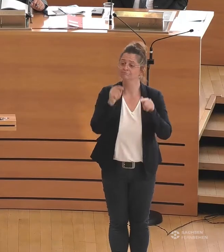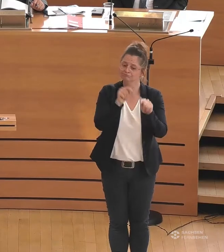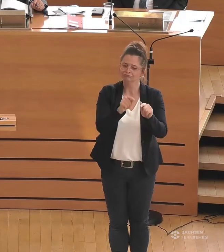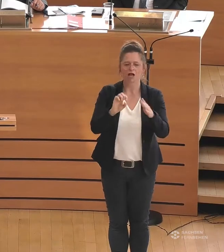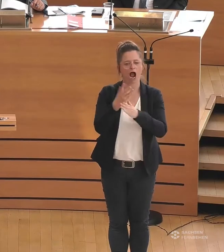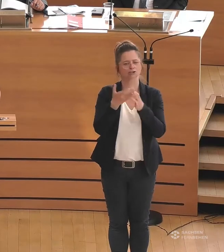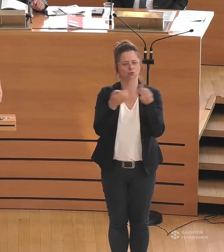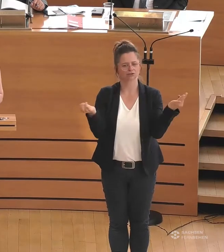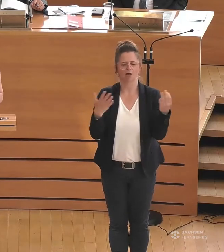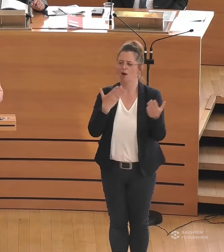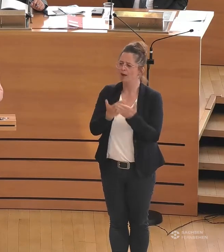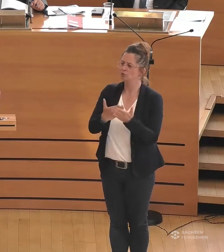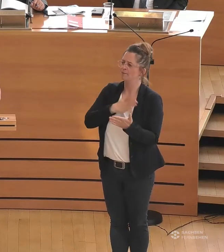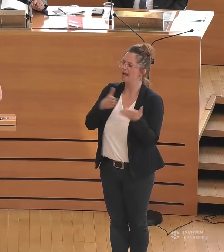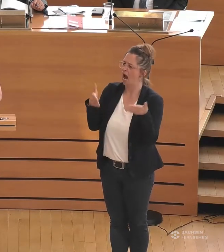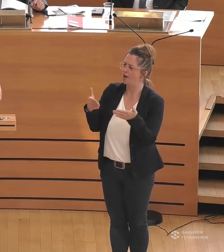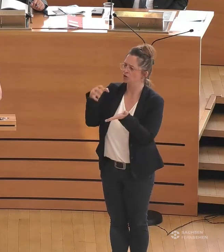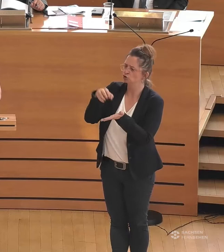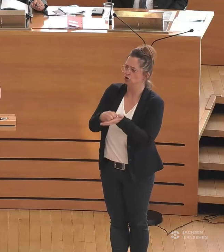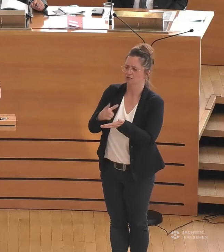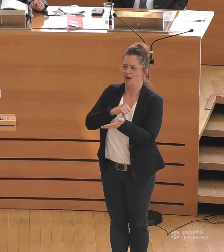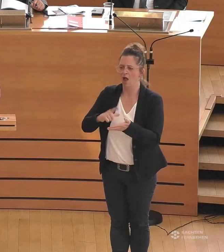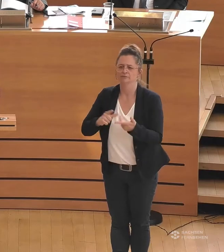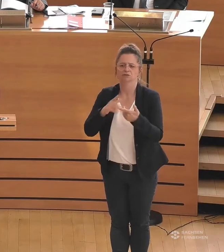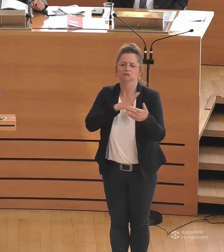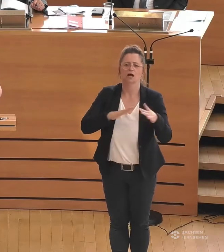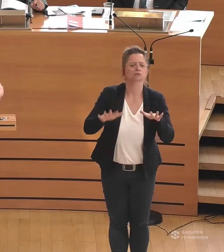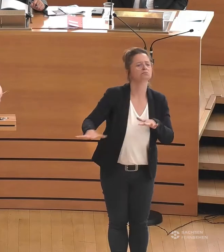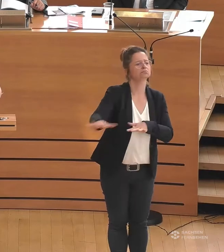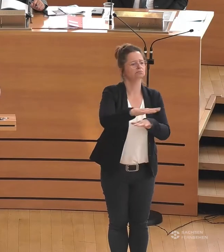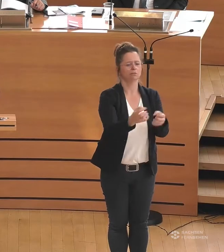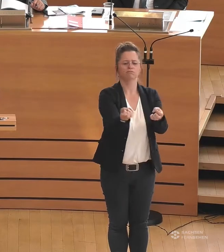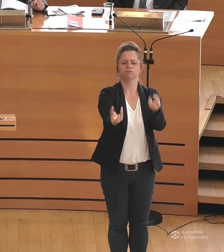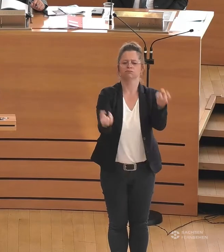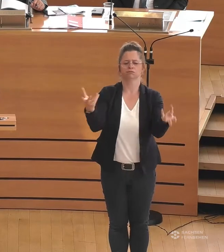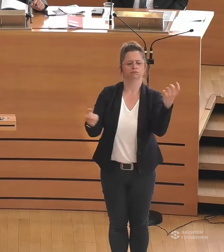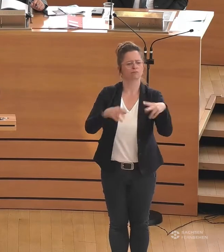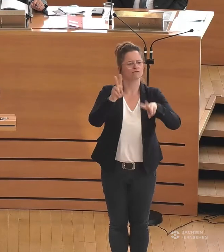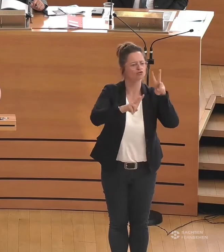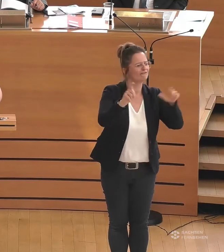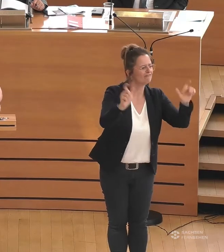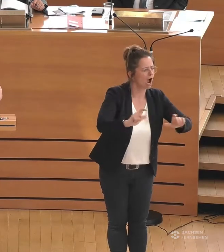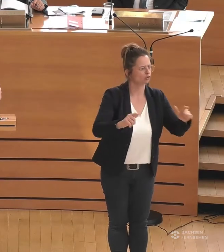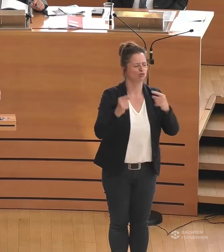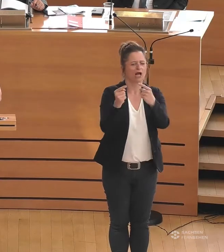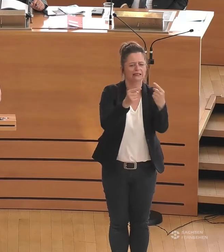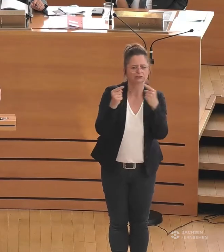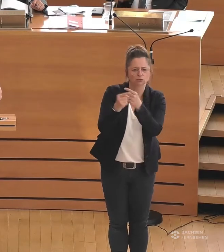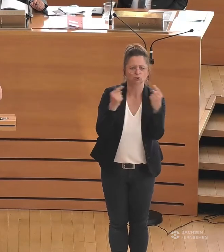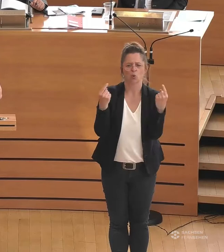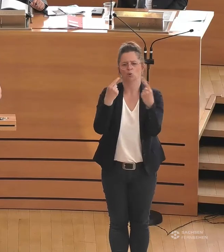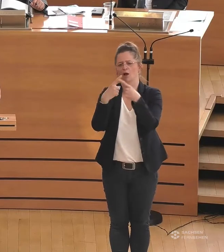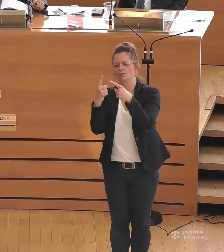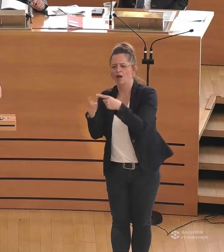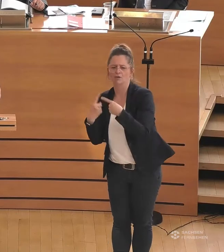in meiner Heimatstadt Leipzig, aber auch sachsenweit und in vielen anderen Städten sehr viele Veranstaltungen, Diskussionsrunden und andere